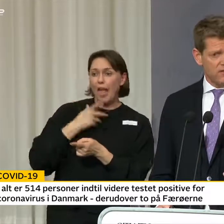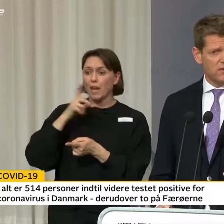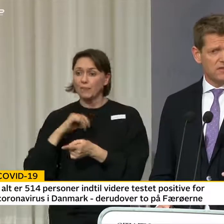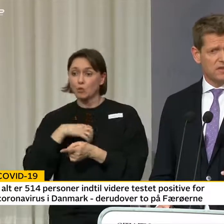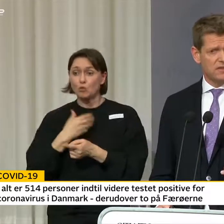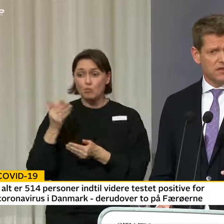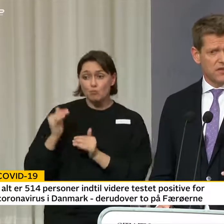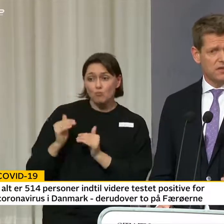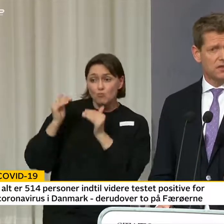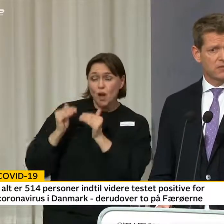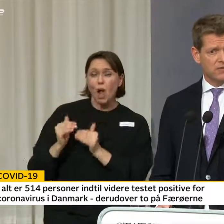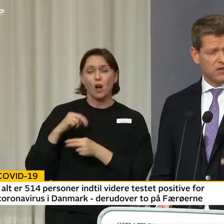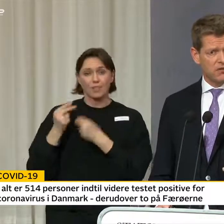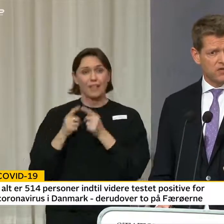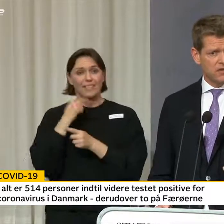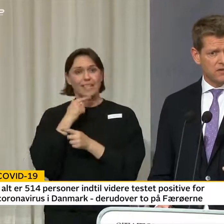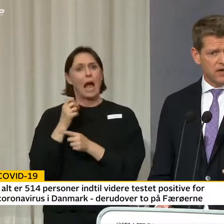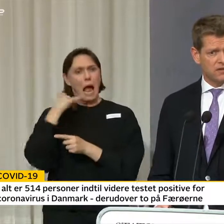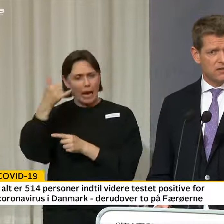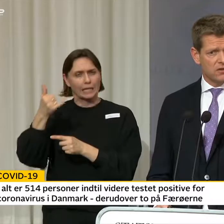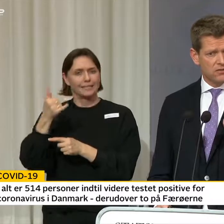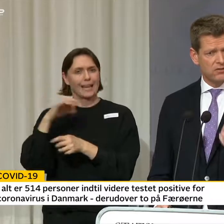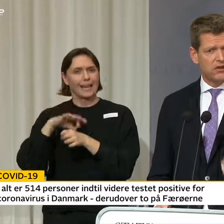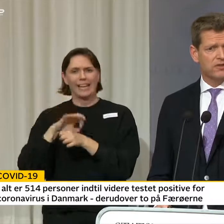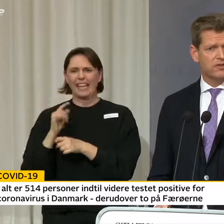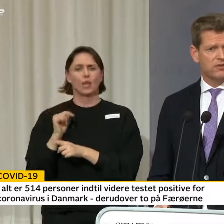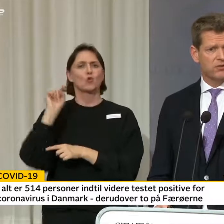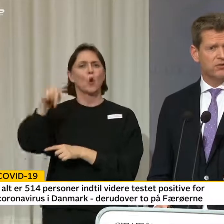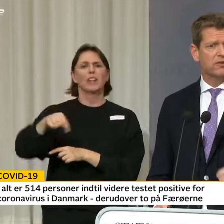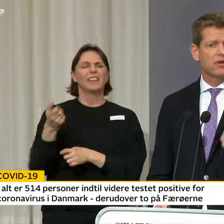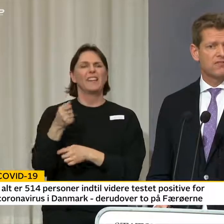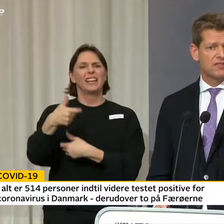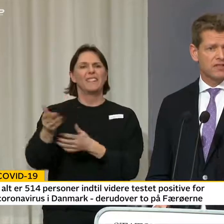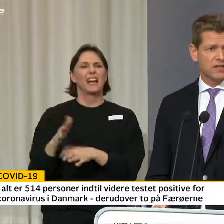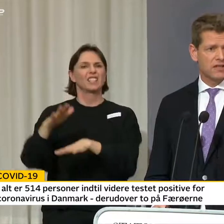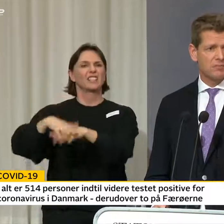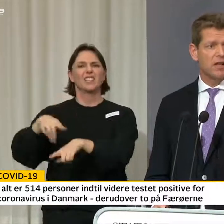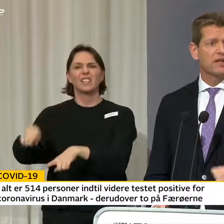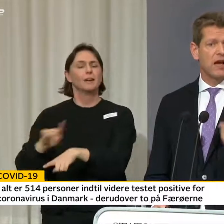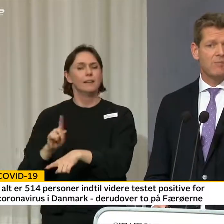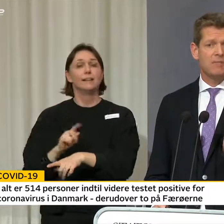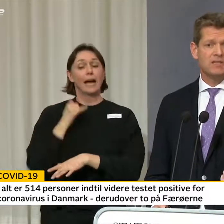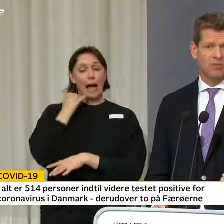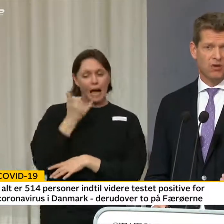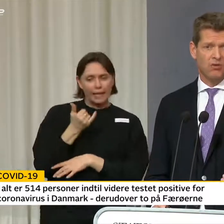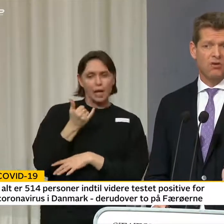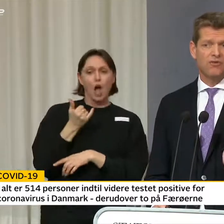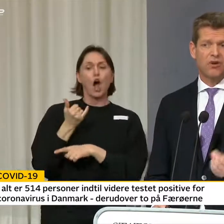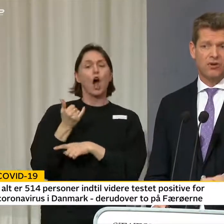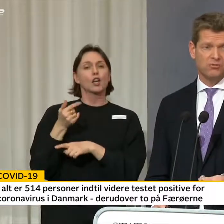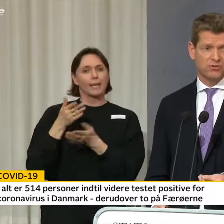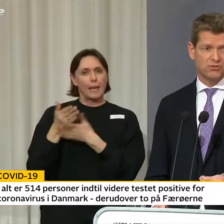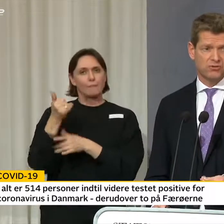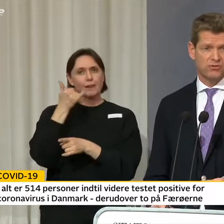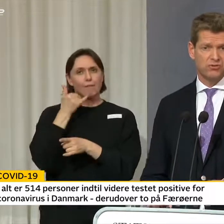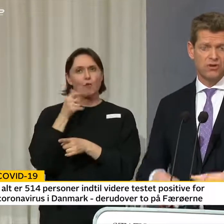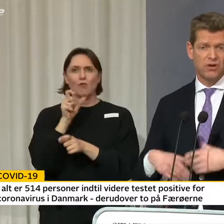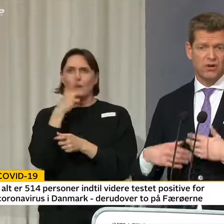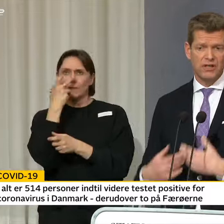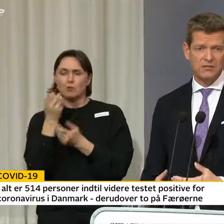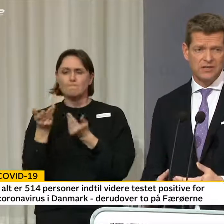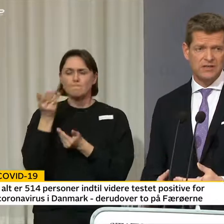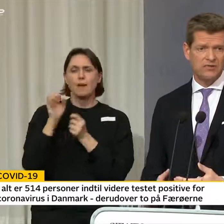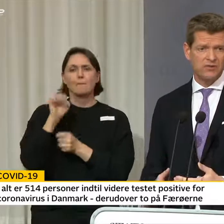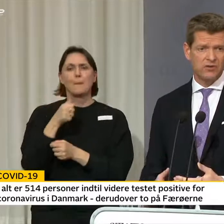så siger vi stadigvæk, at man skal ringe til lægen. Man skal ikke gå ned i venteværelset. Og så vil vi over telefonen visitere dem, der har mest behov for at komme på sygehus.